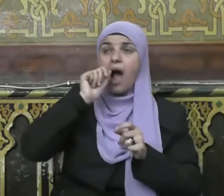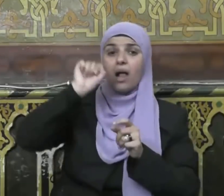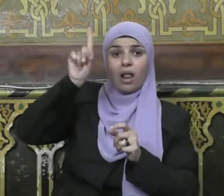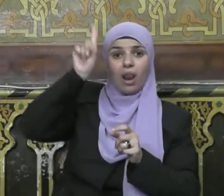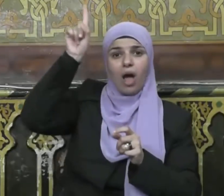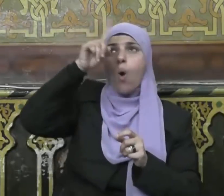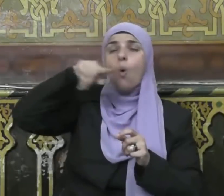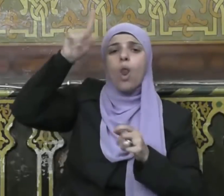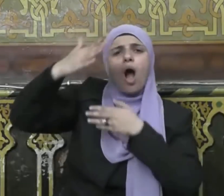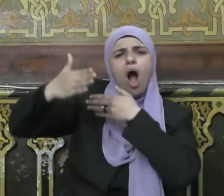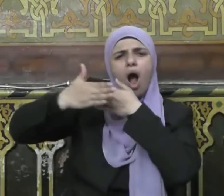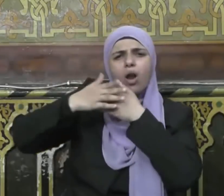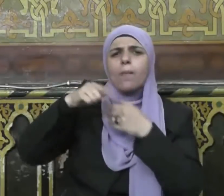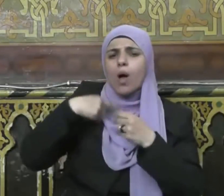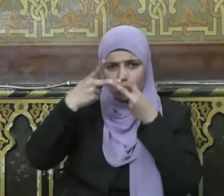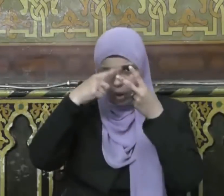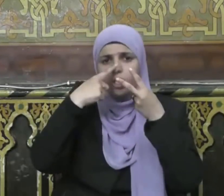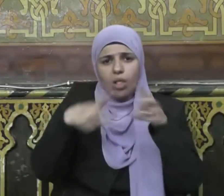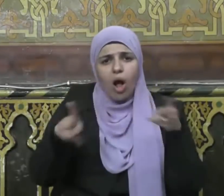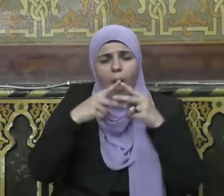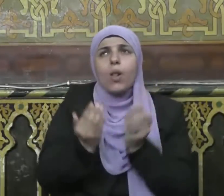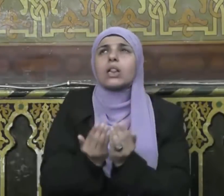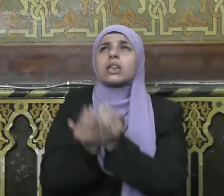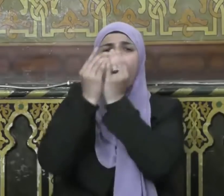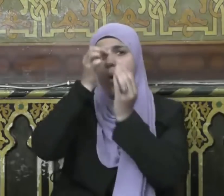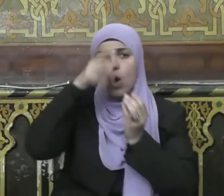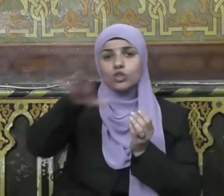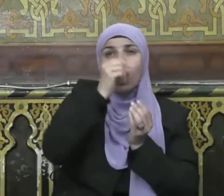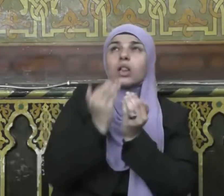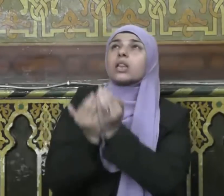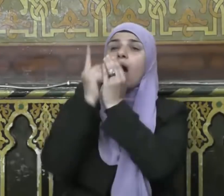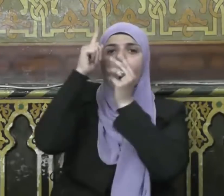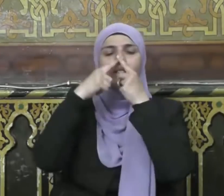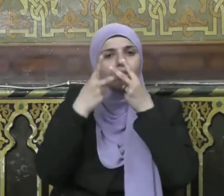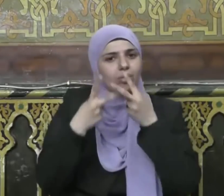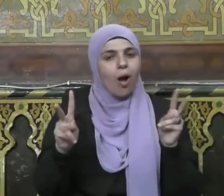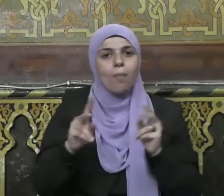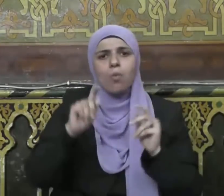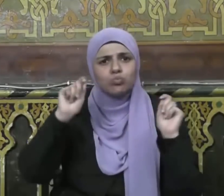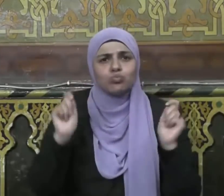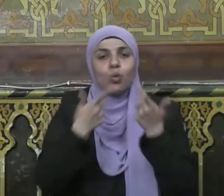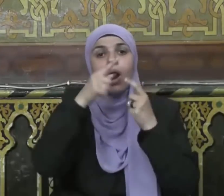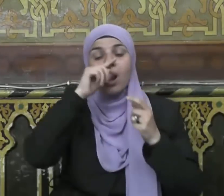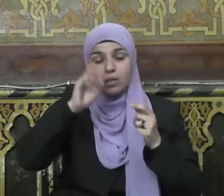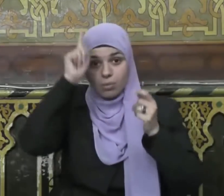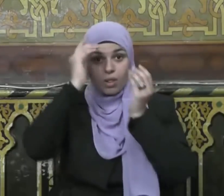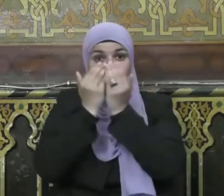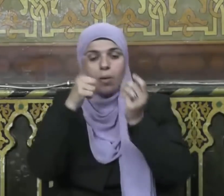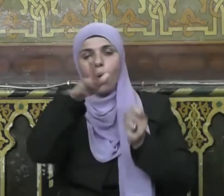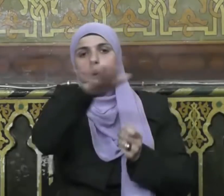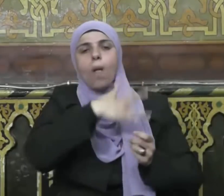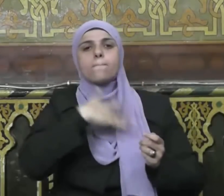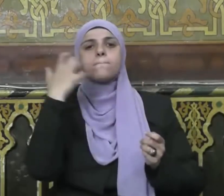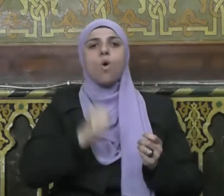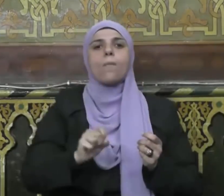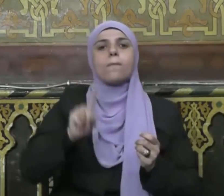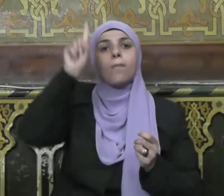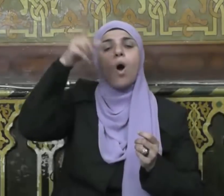نبينا صلى الله عليه وآله وسلم للصائم دعوة لا ترد ويقول صلى الله عليه